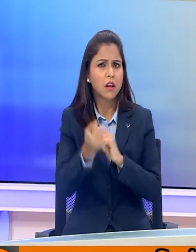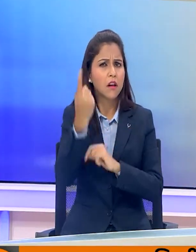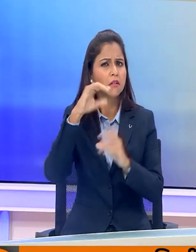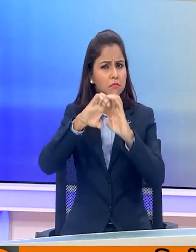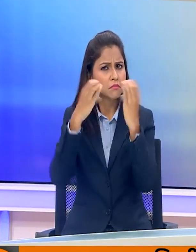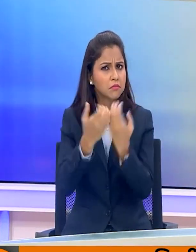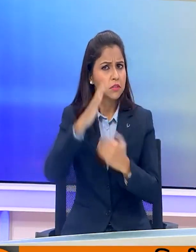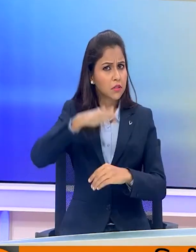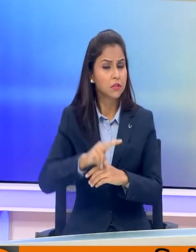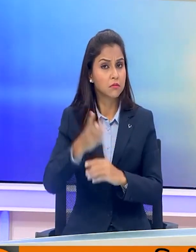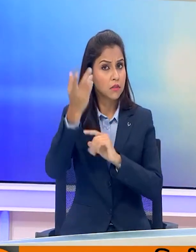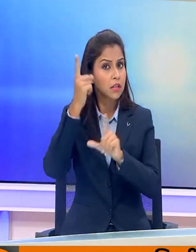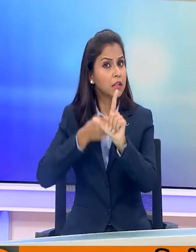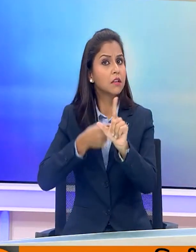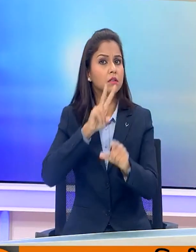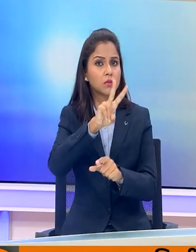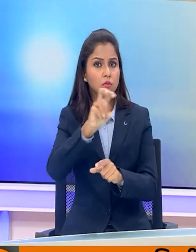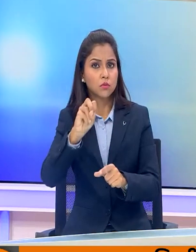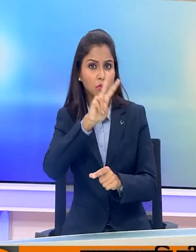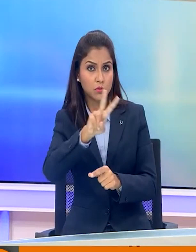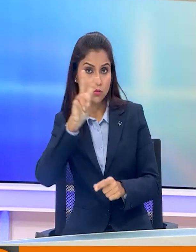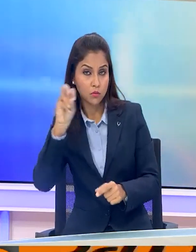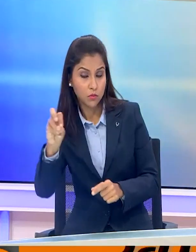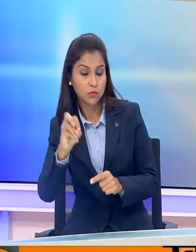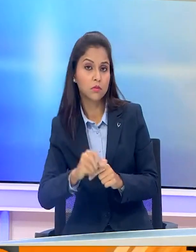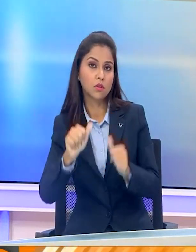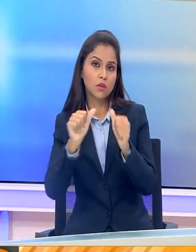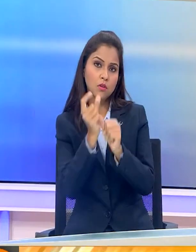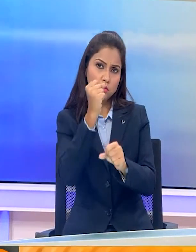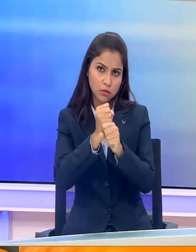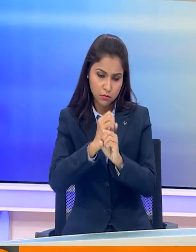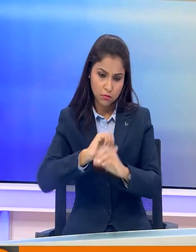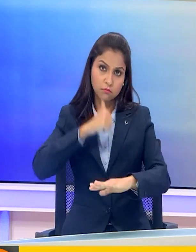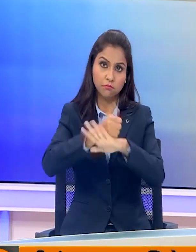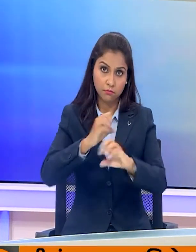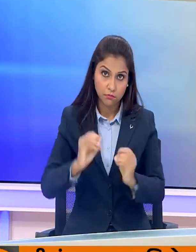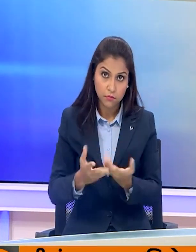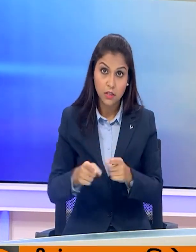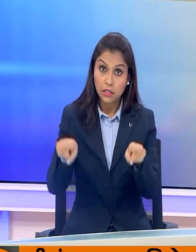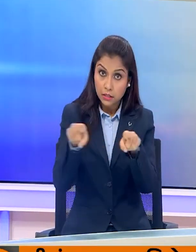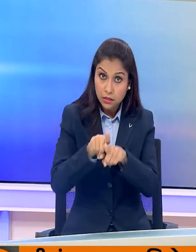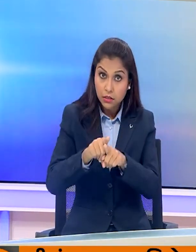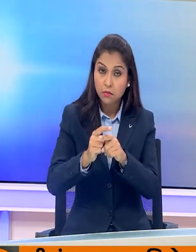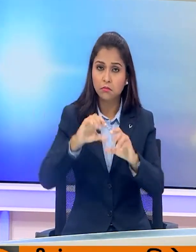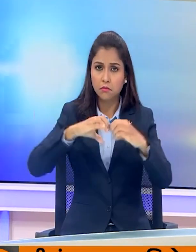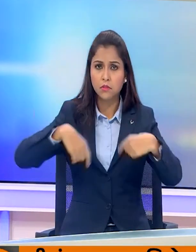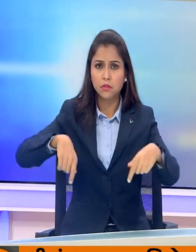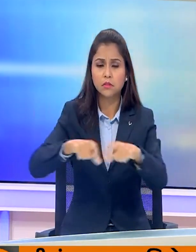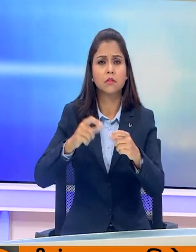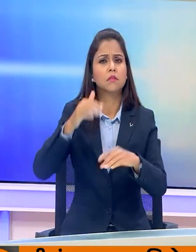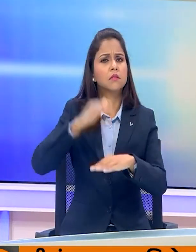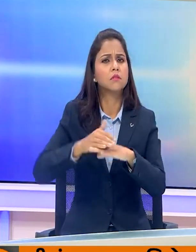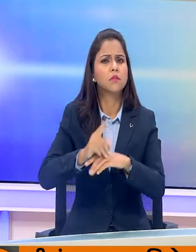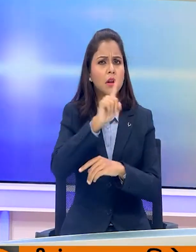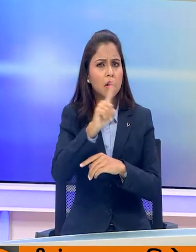संसत साल 2020 के अगस्त में गठित की गई थी वहीं इस संसत को निर्धारित समय से 11 महीने